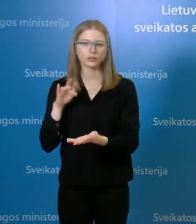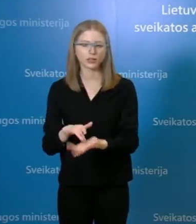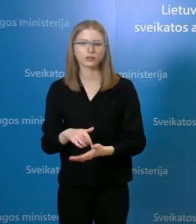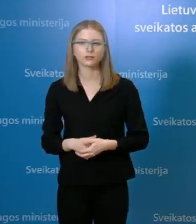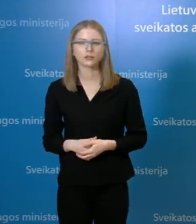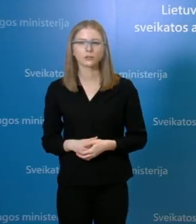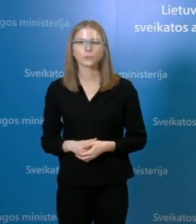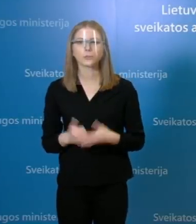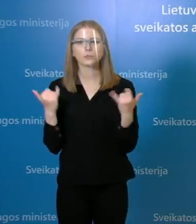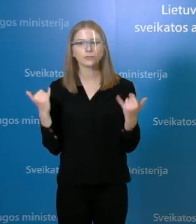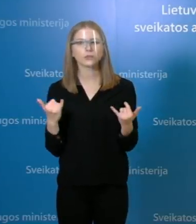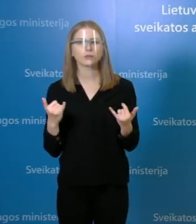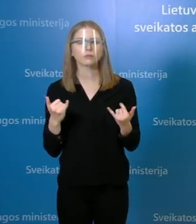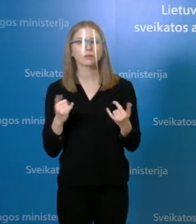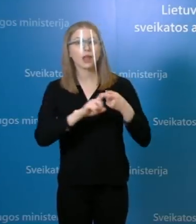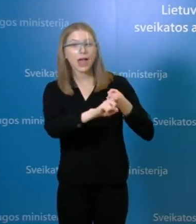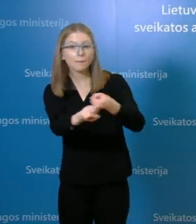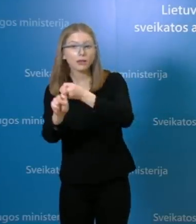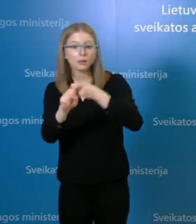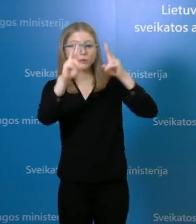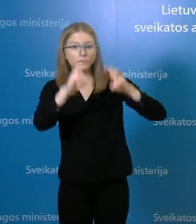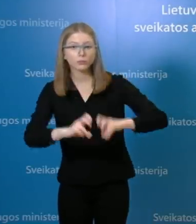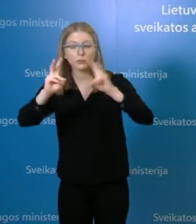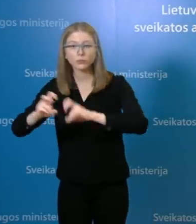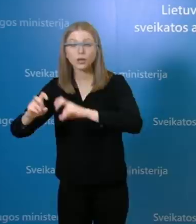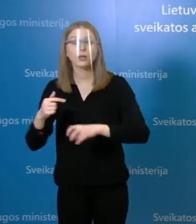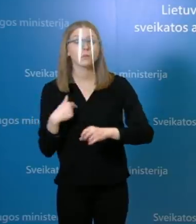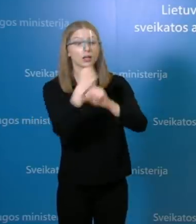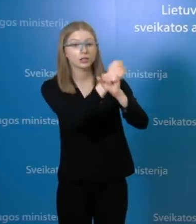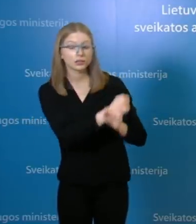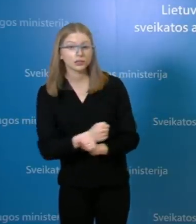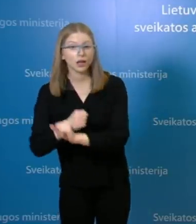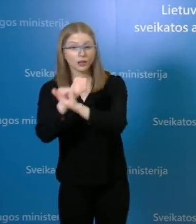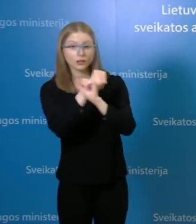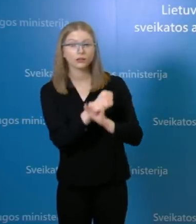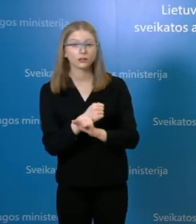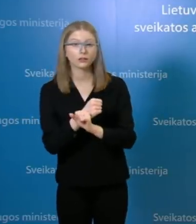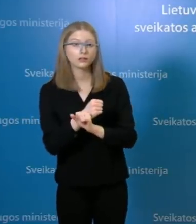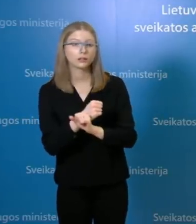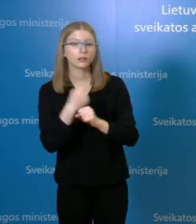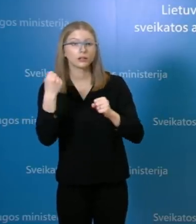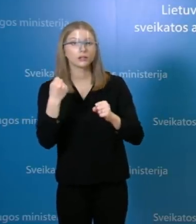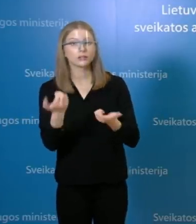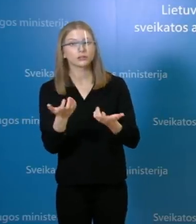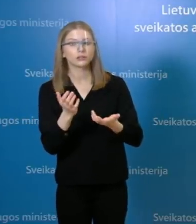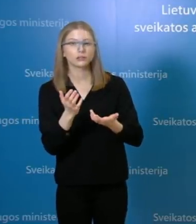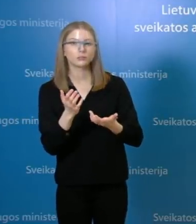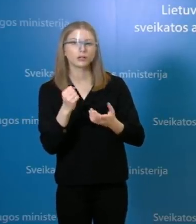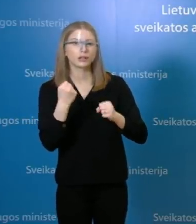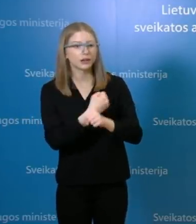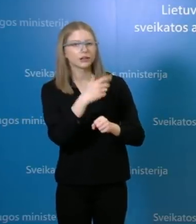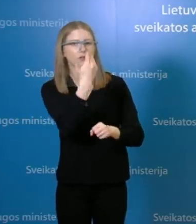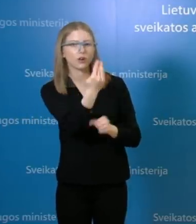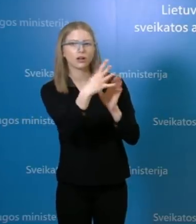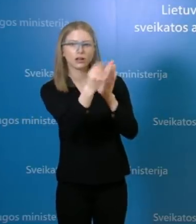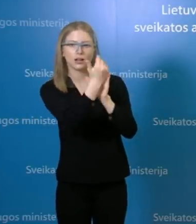Vykdoma epidemiologinė diagnostika, centros klinikoms yra nurodyta pateikti visų veikiančių skyrių gegužės mėnesio darbo grafikus,